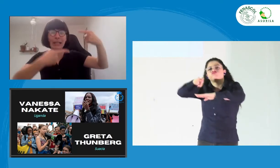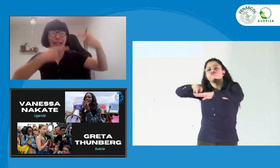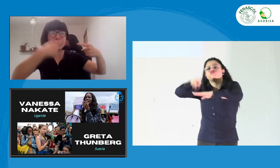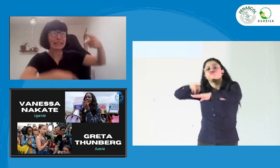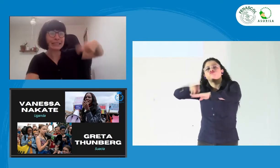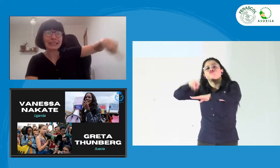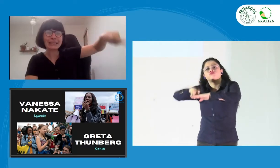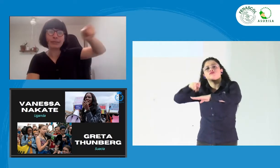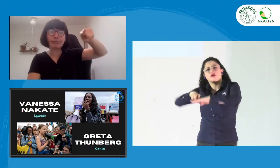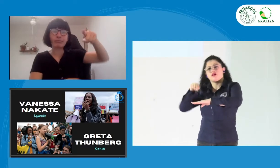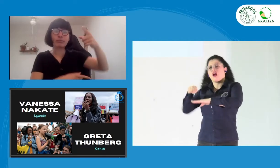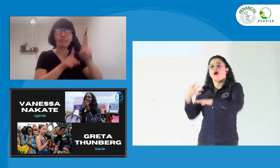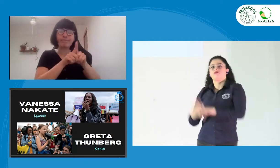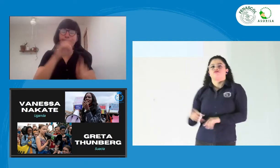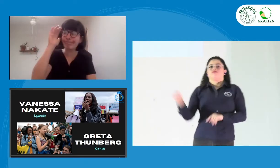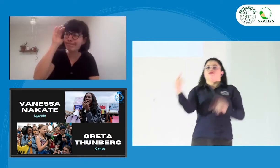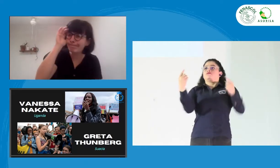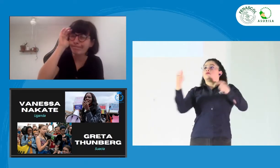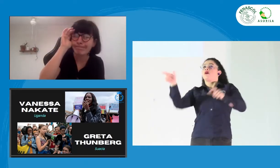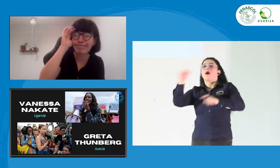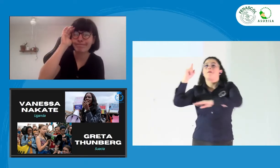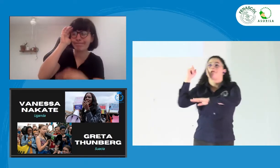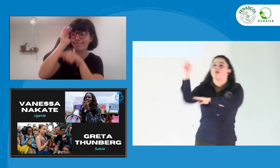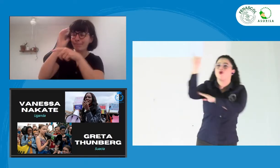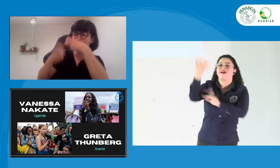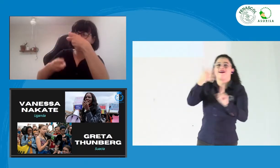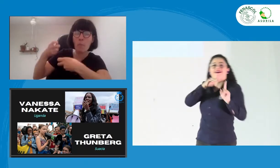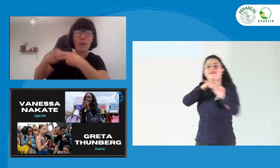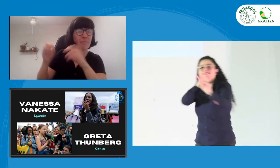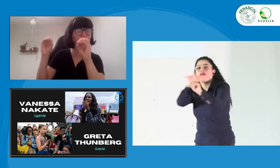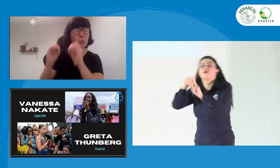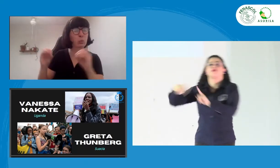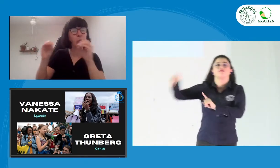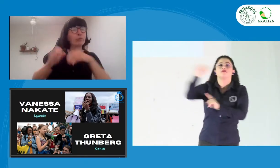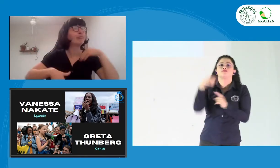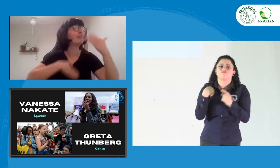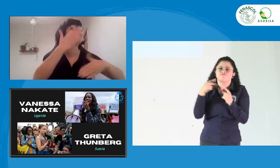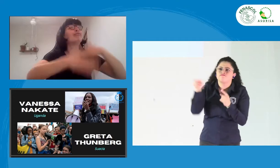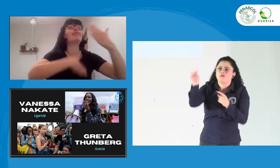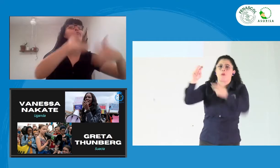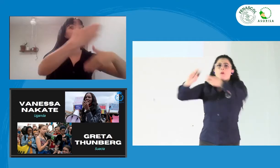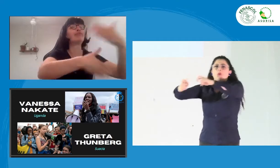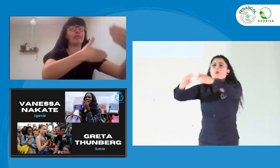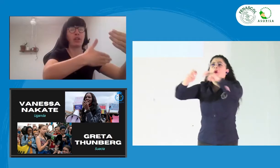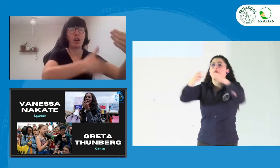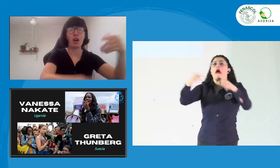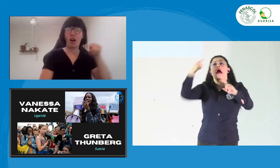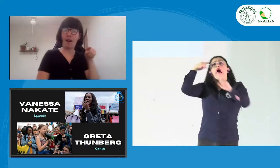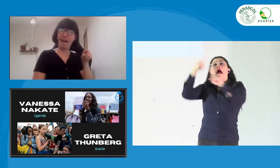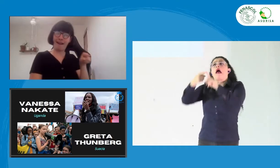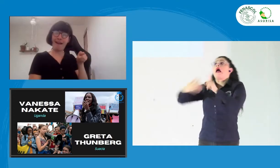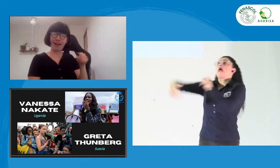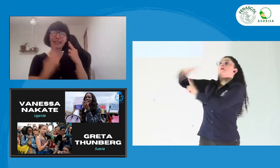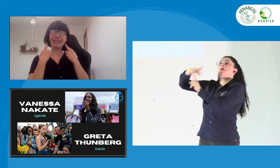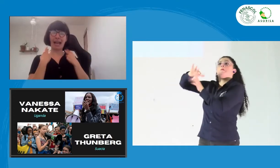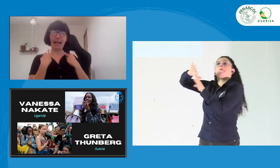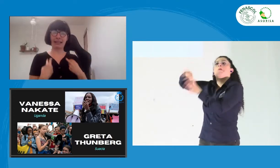diferentes espacios, sino que buscó el hablar con los tomadores de decisiones, con los políticos y buscar